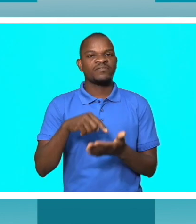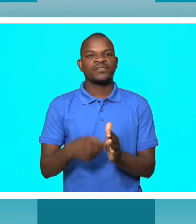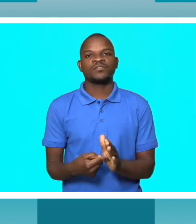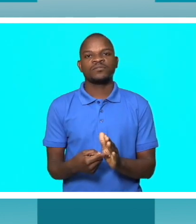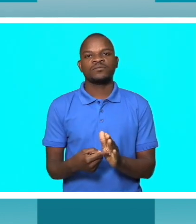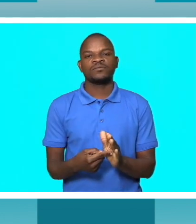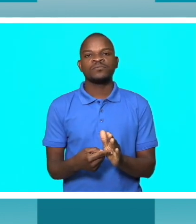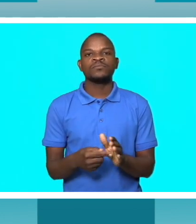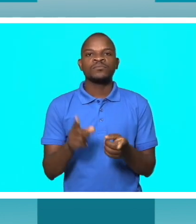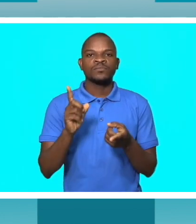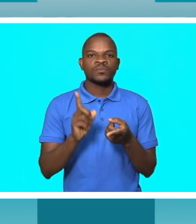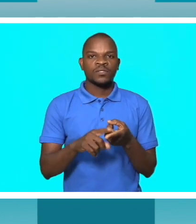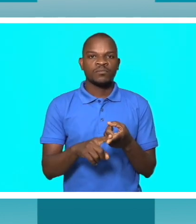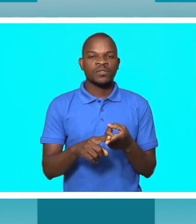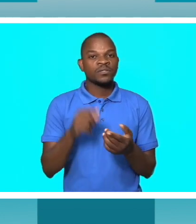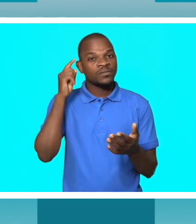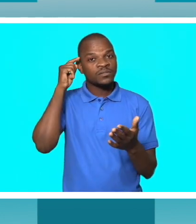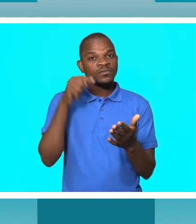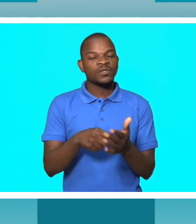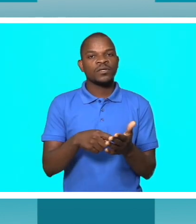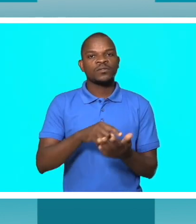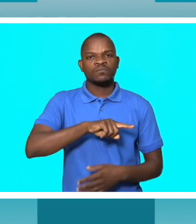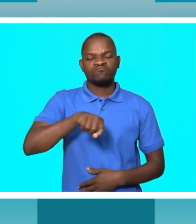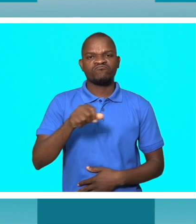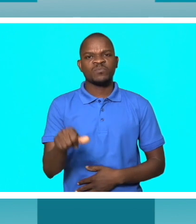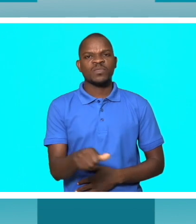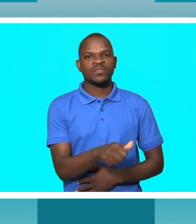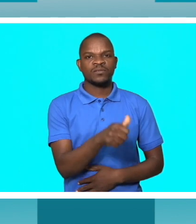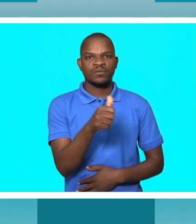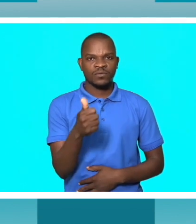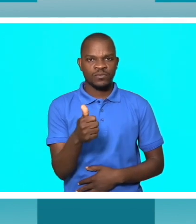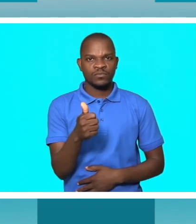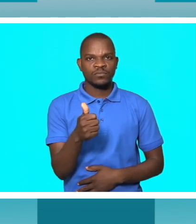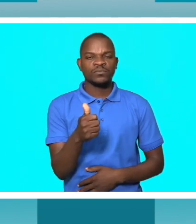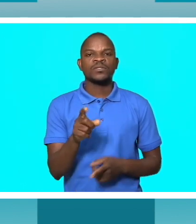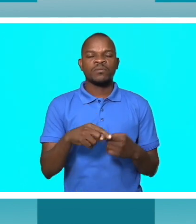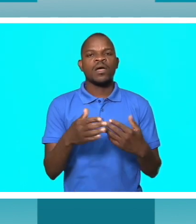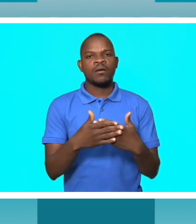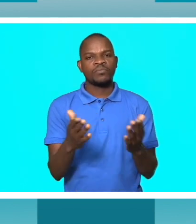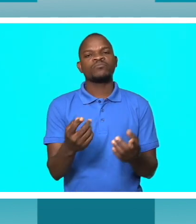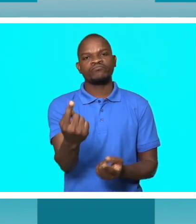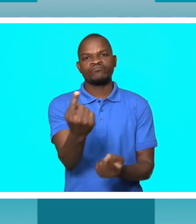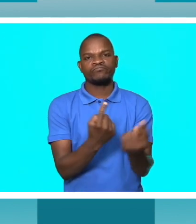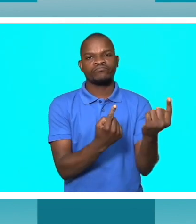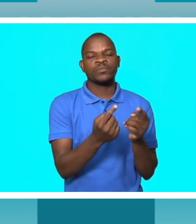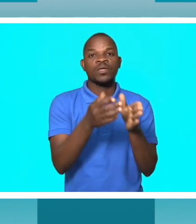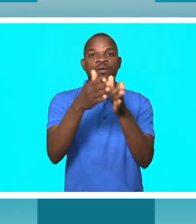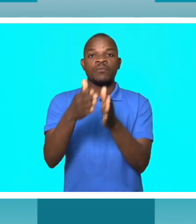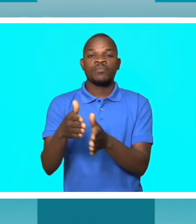melhorar, a cada vez mais, a oferta levada para pessoas com deficiência visual.